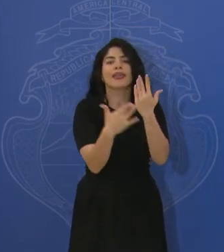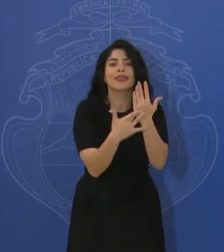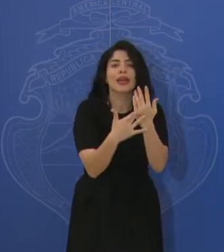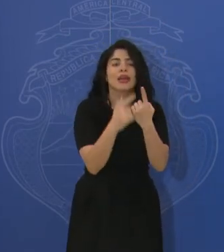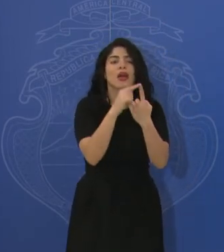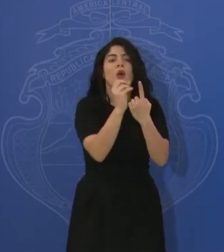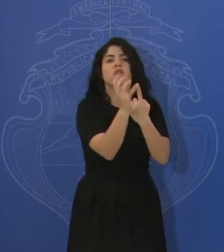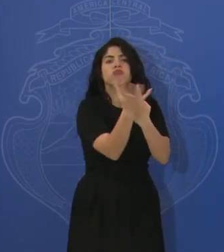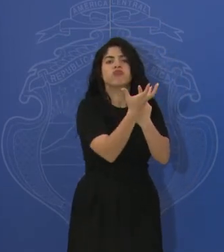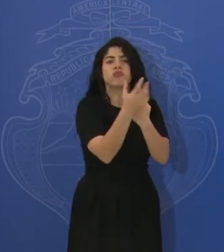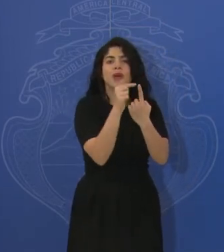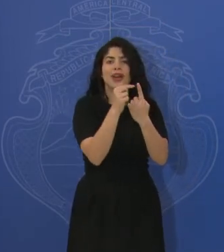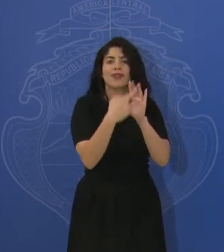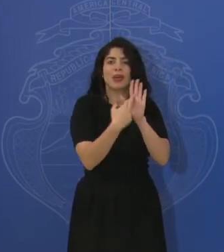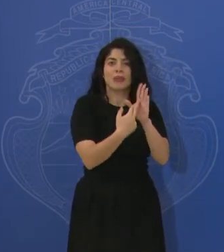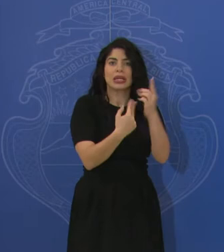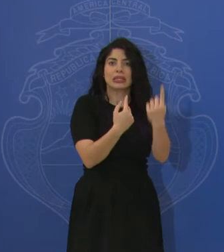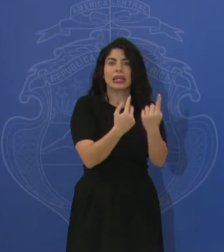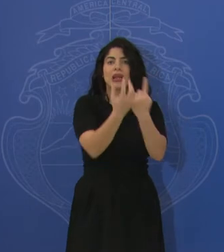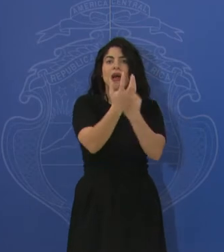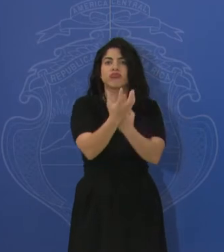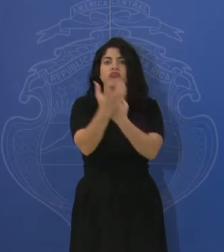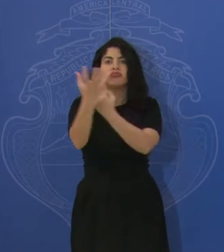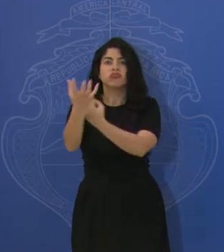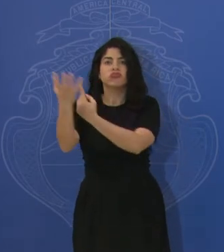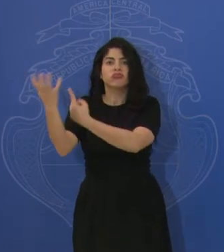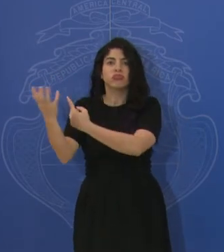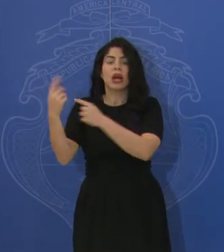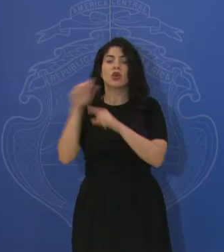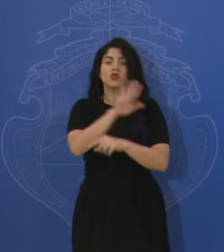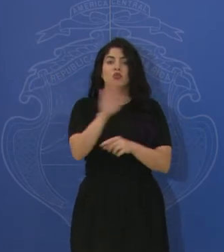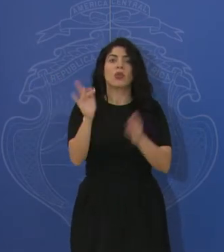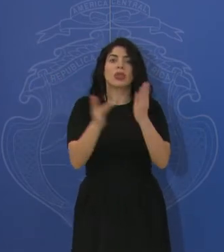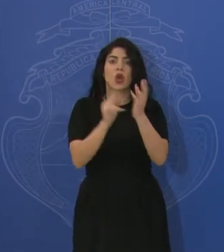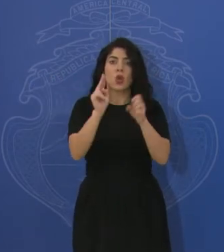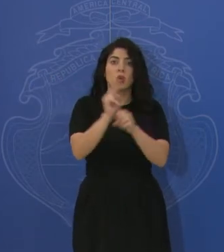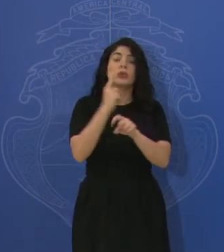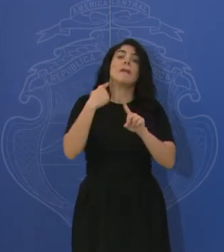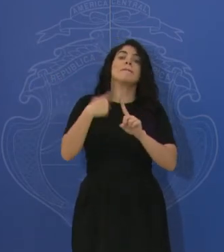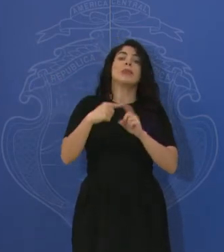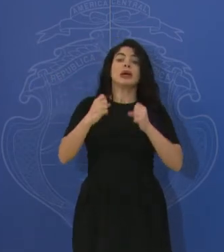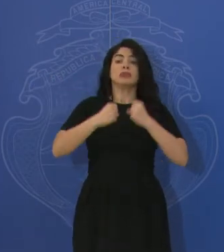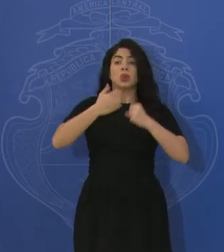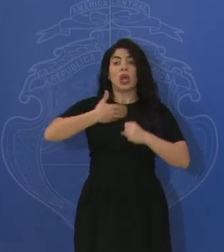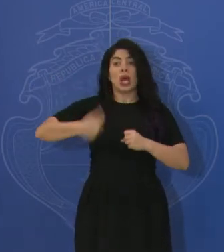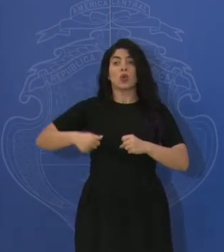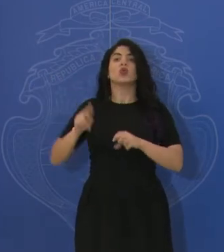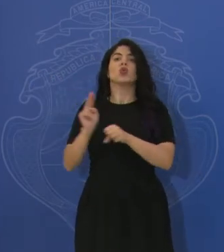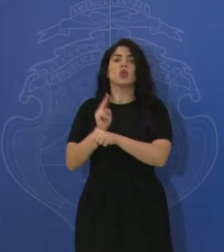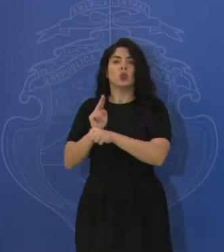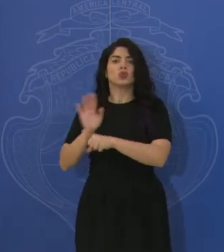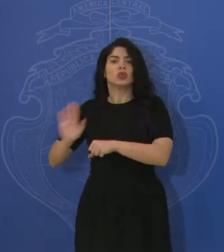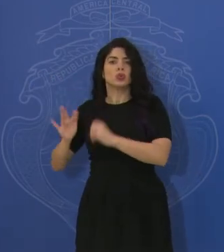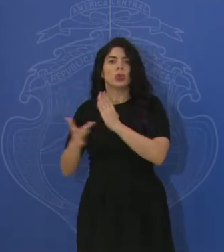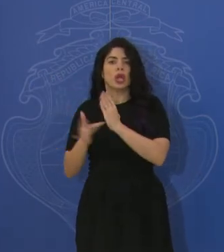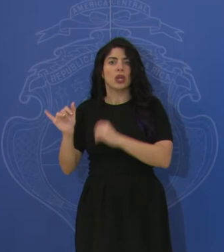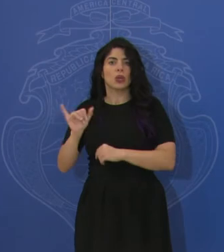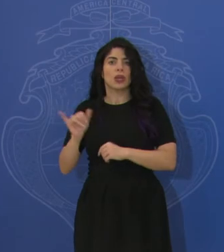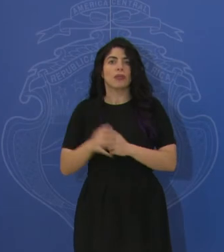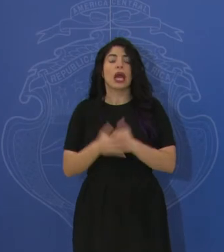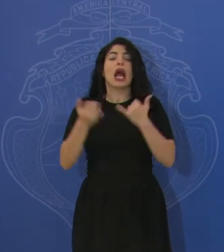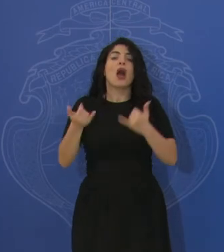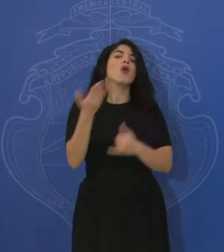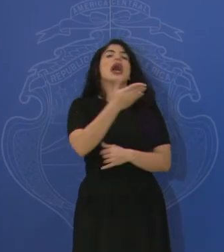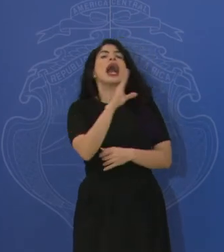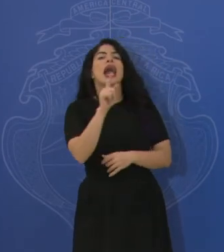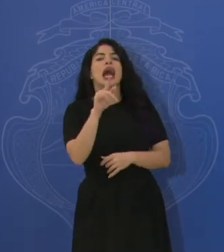que disponga el Poder Ejecutivo. Continuamos con Carlos Mora, del Medio CER hoy. Gracias.